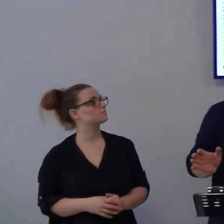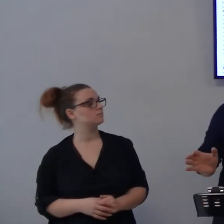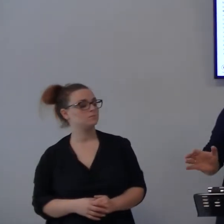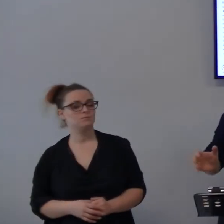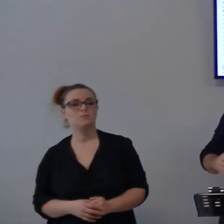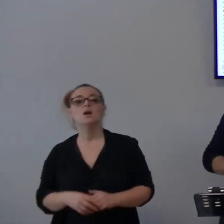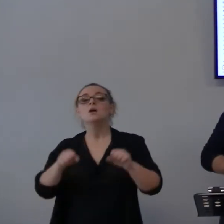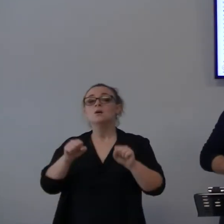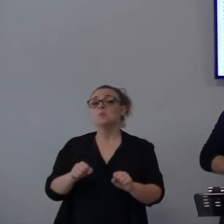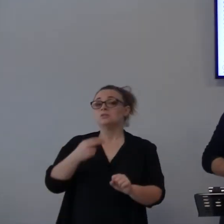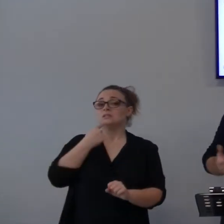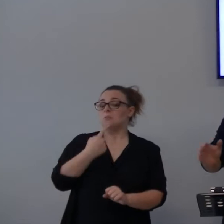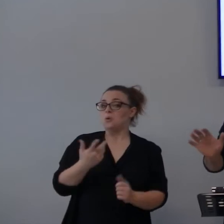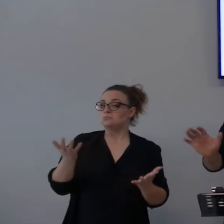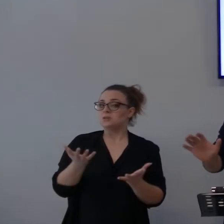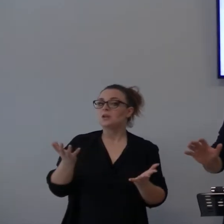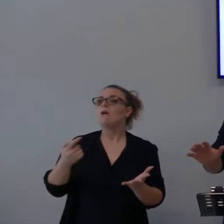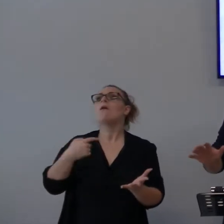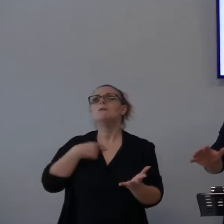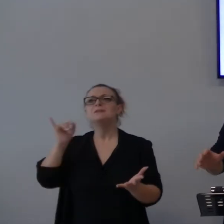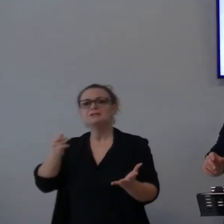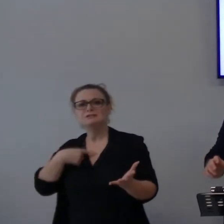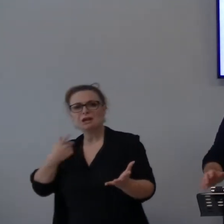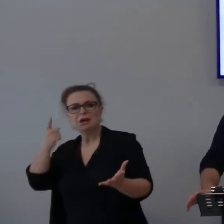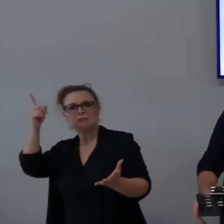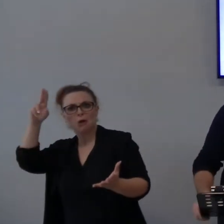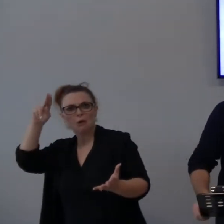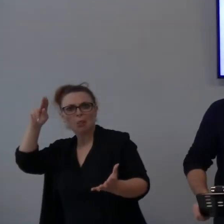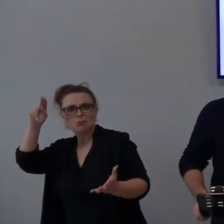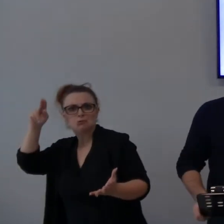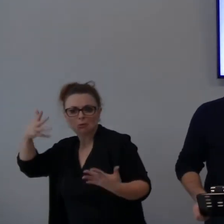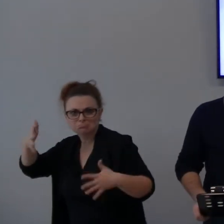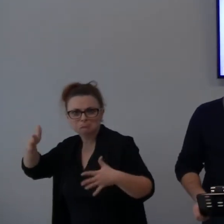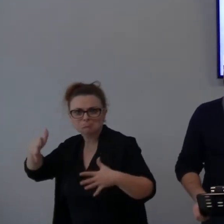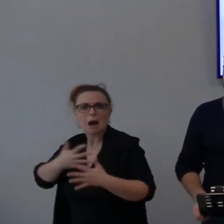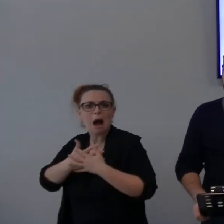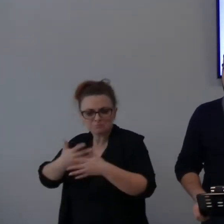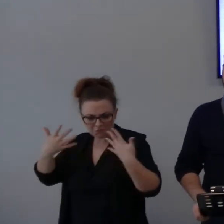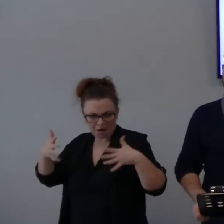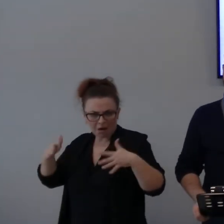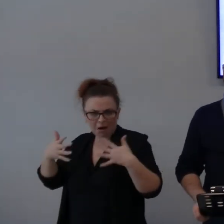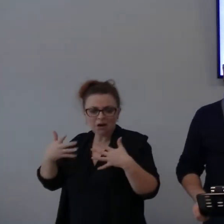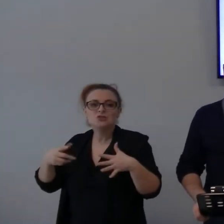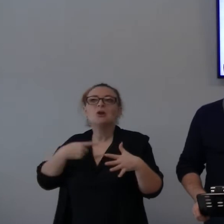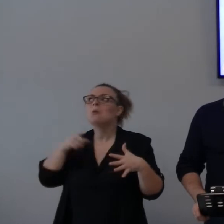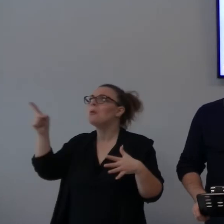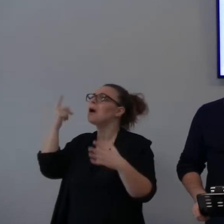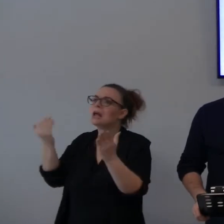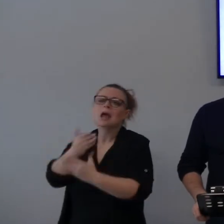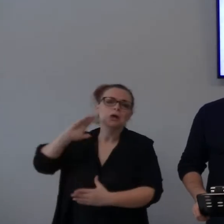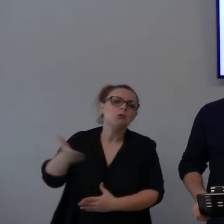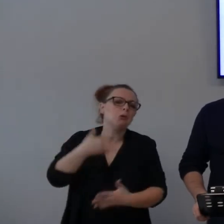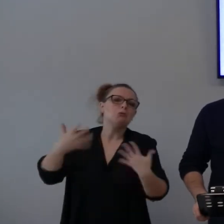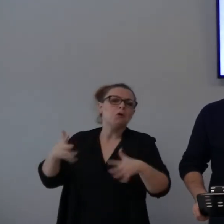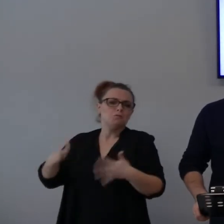Potremmo dire, ma sì, io conosco Dio, io lo amo, io riconosco che lui è il creatore, riconosco che lui è